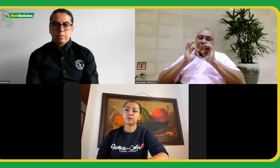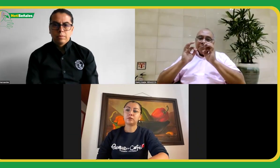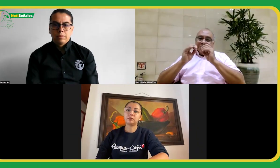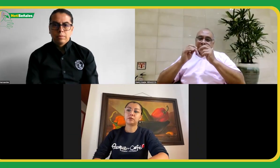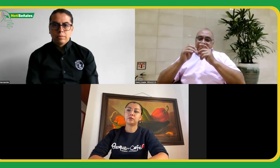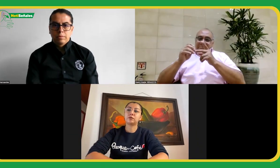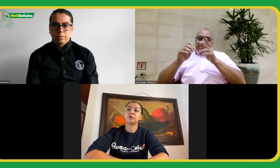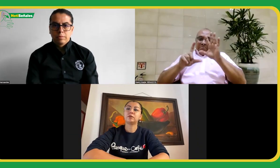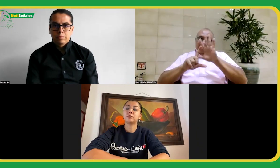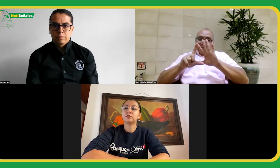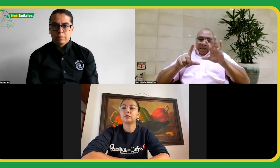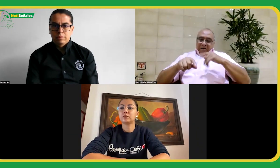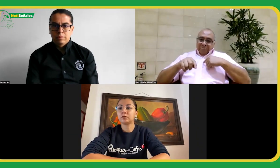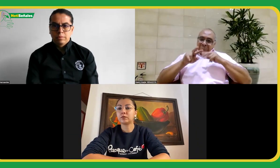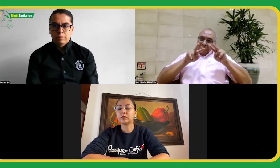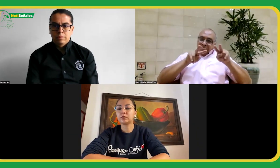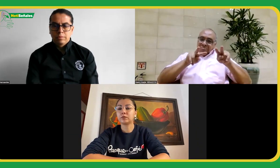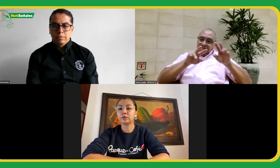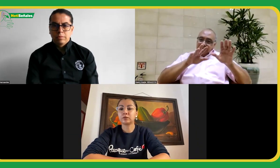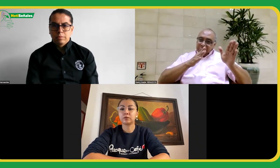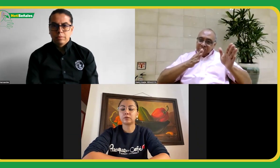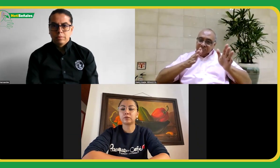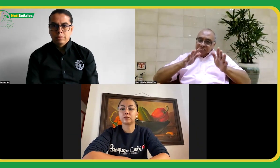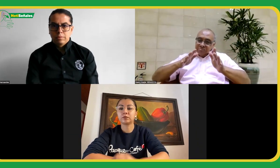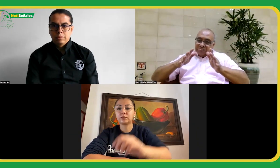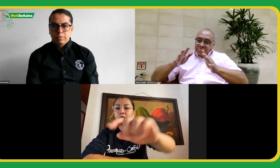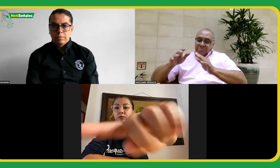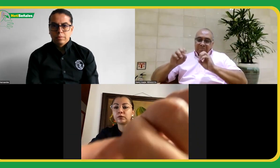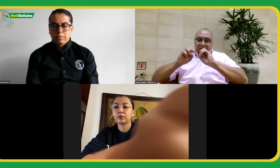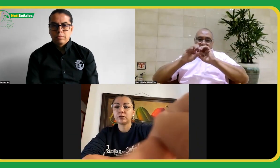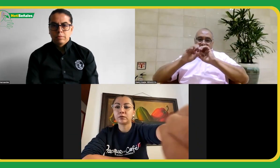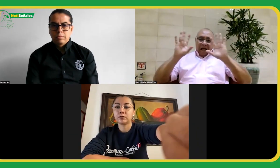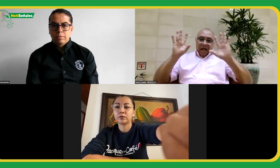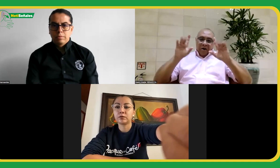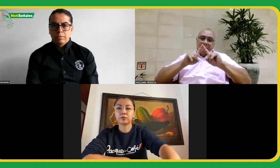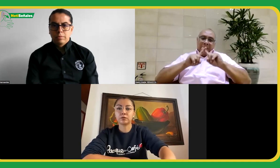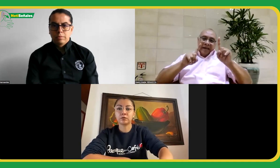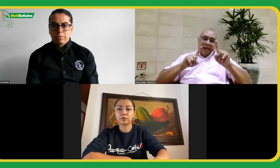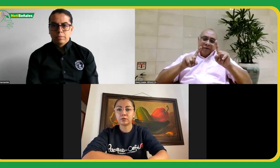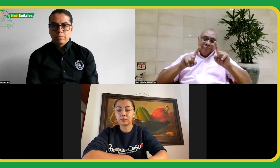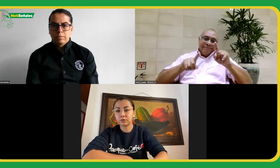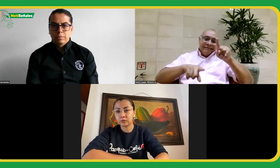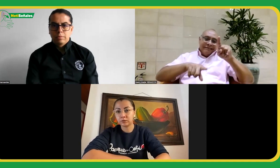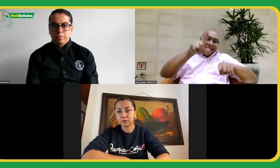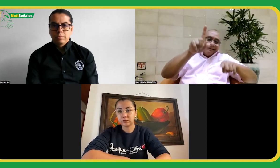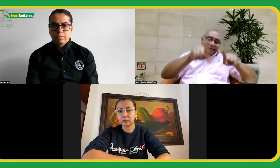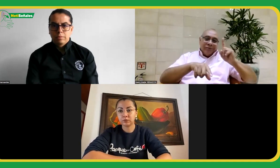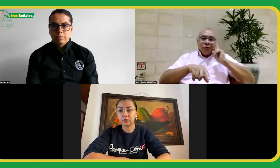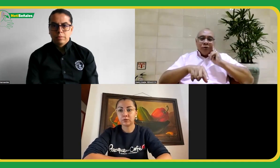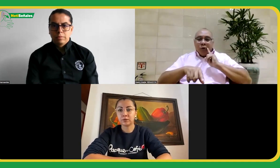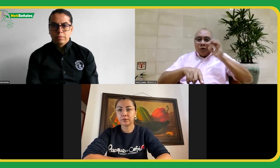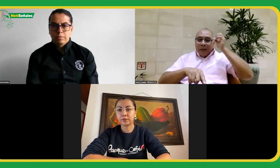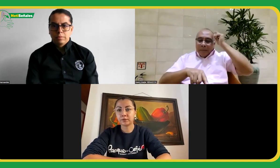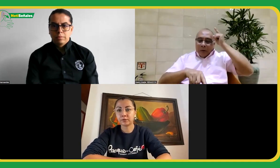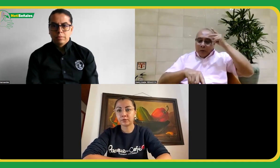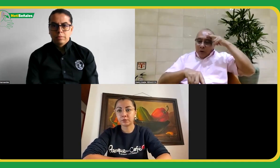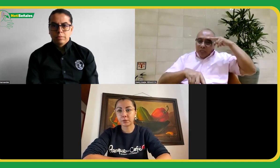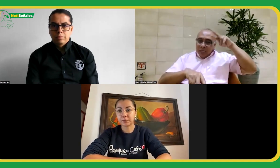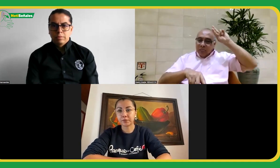Bueno, yo estuve viendo el video y es claro para mí, pero sé que algunos sordos pueden